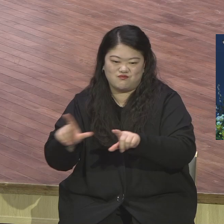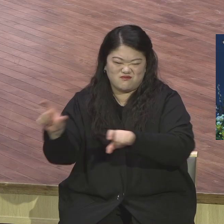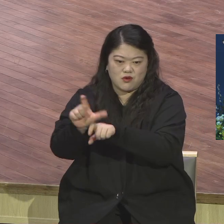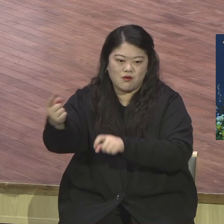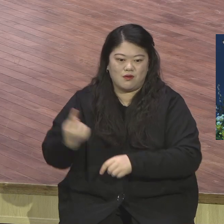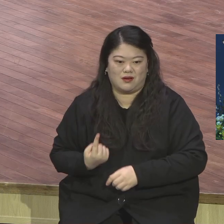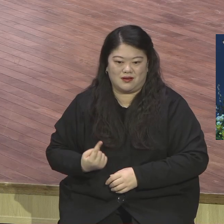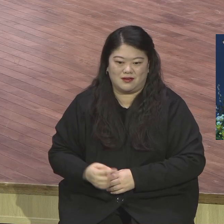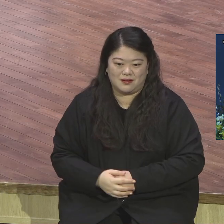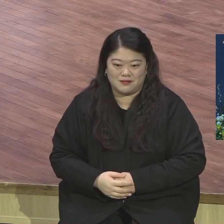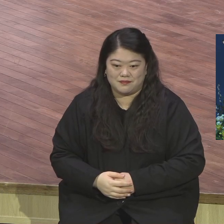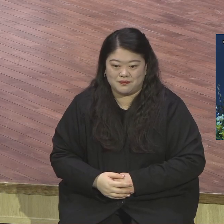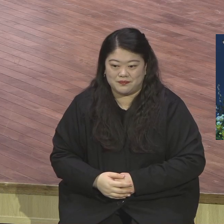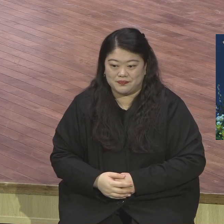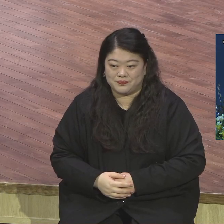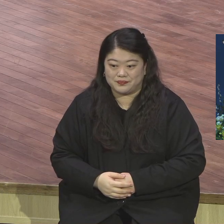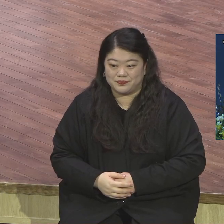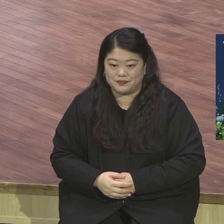어떤 의미로 또 한 해에